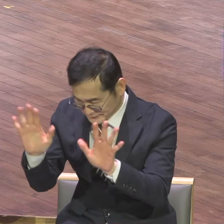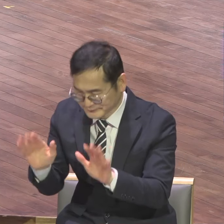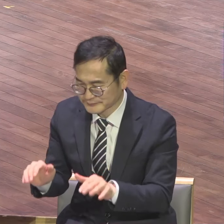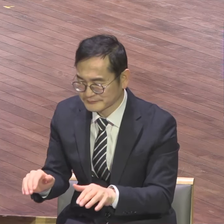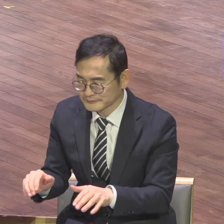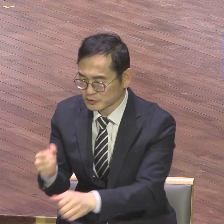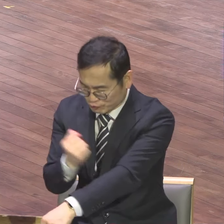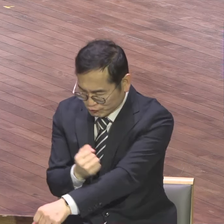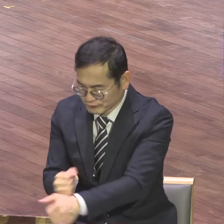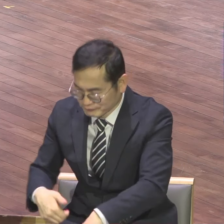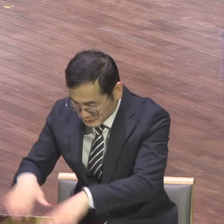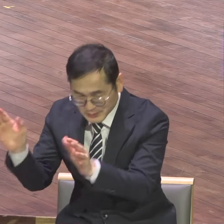때 뭐 했더니 보금 전해야지